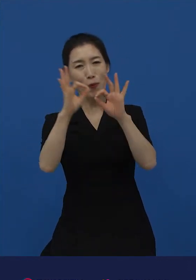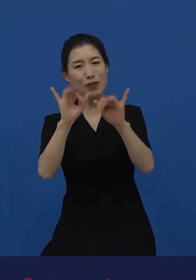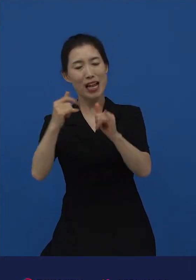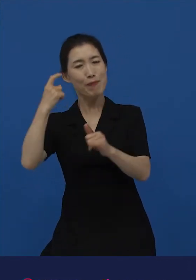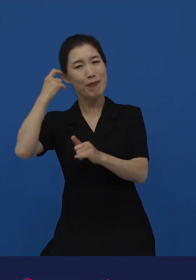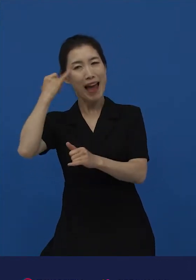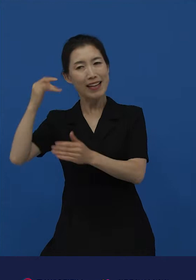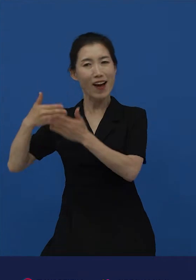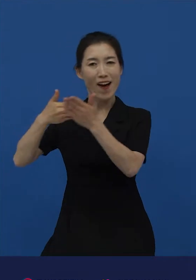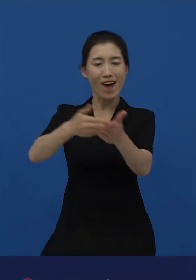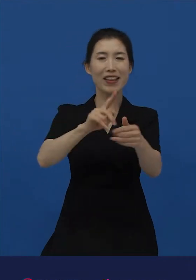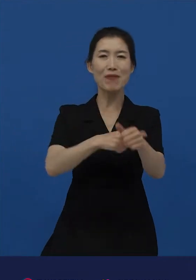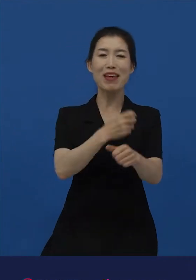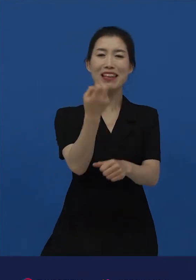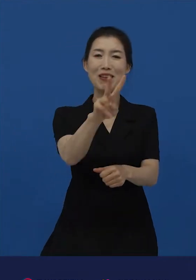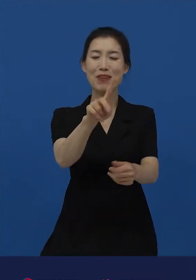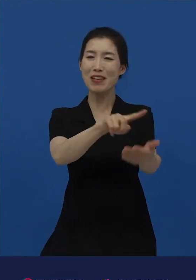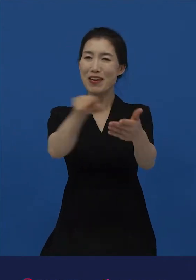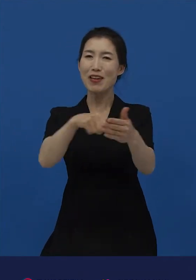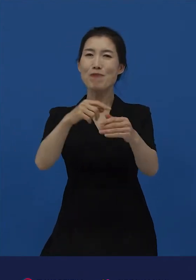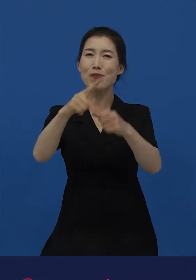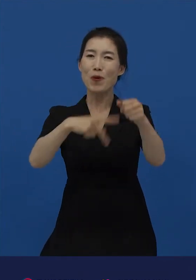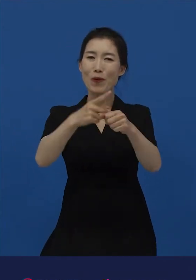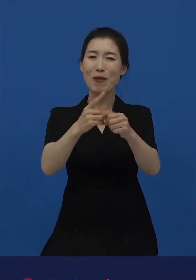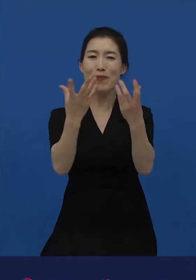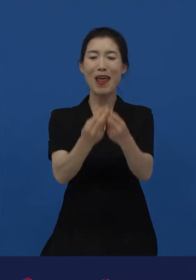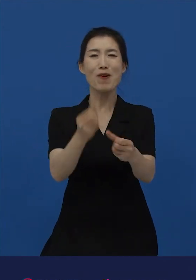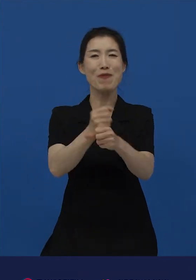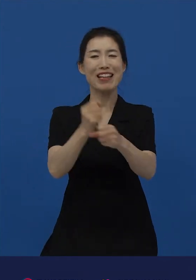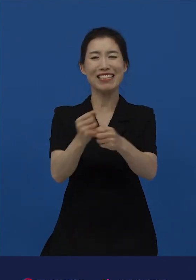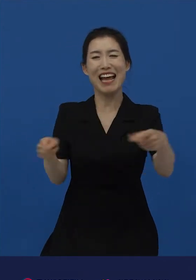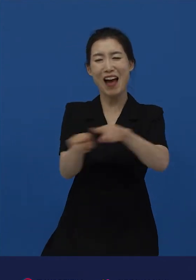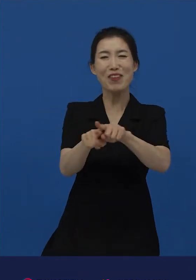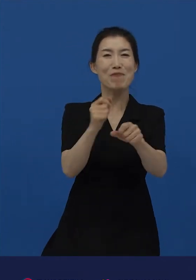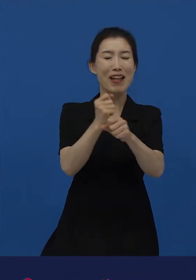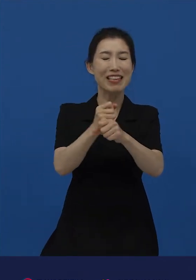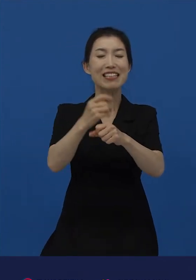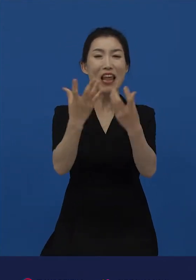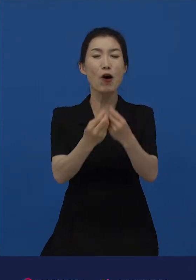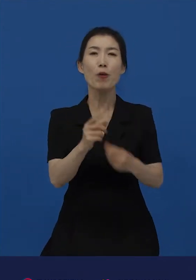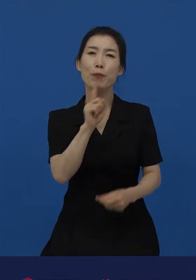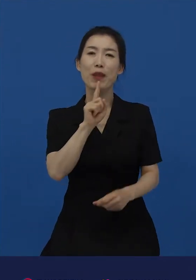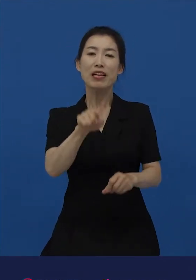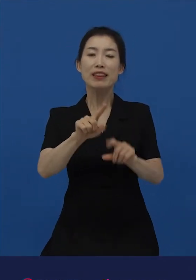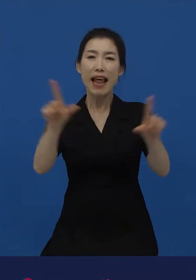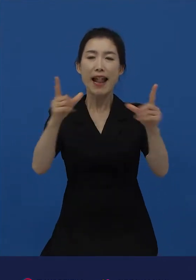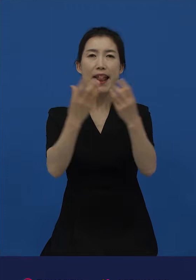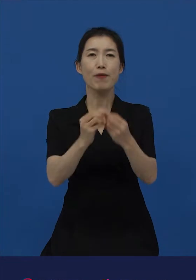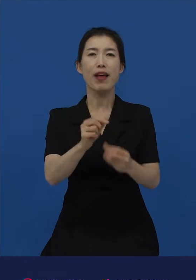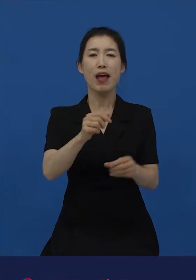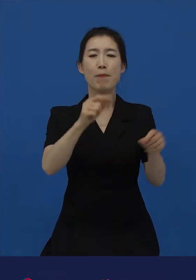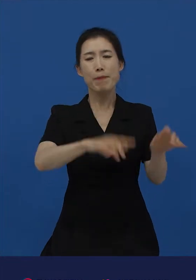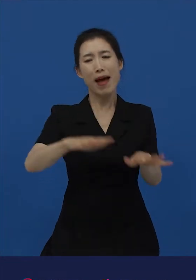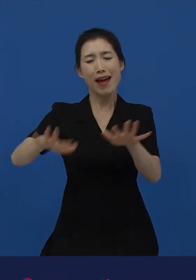시청자들과 함께 만들어가는 그런 프로그램이었는데요. 그날 방송은 해양 쓰레기를 줄이자는 취지로